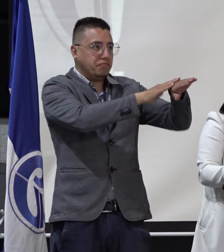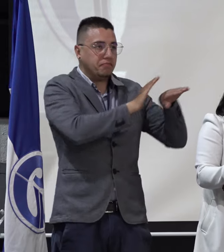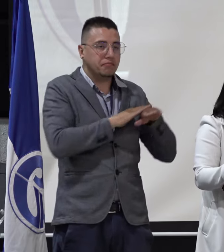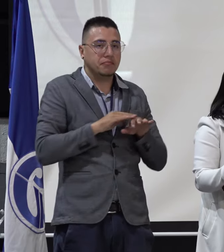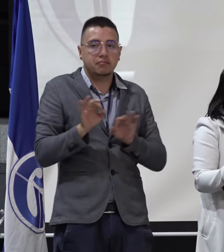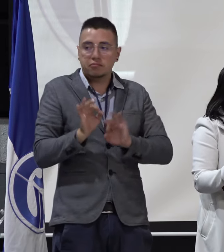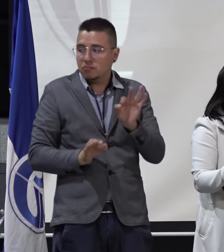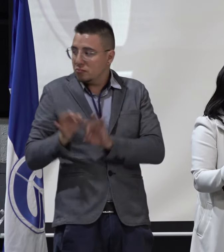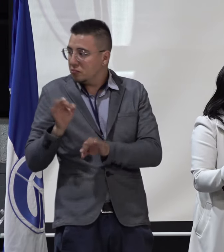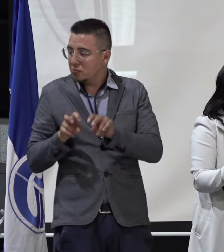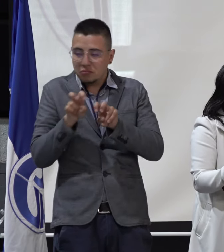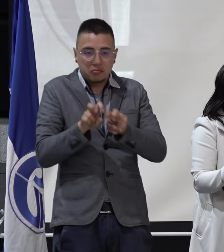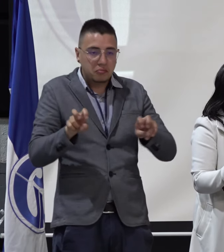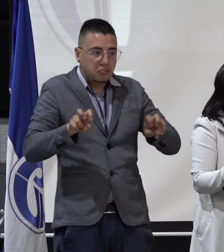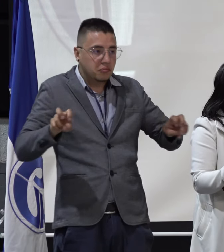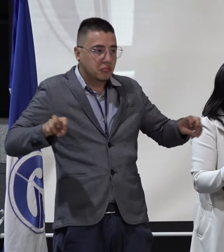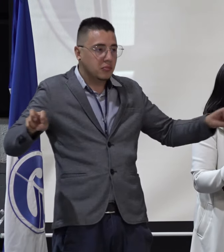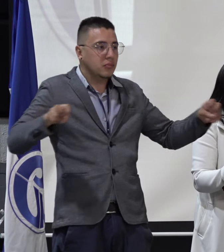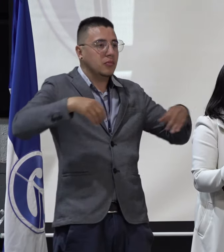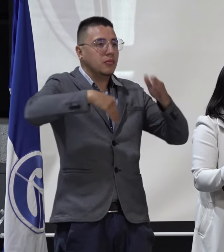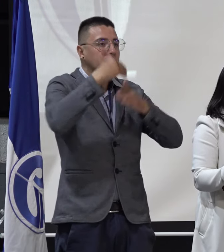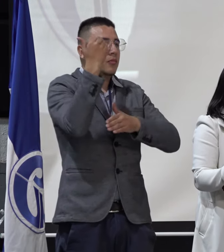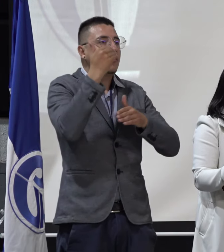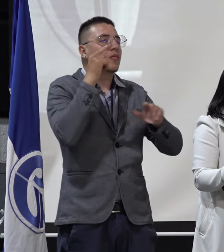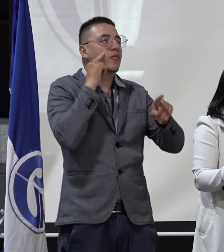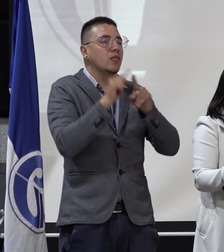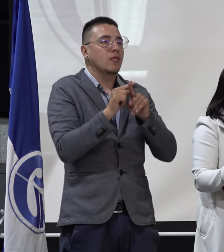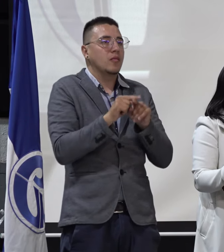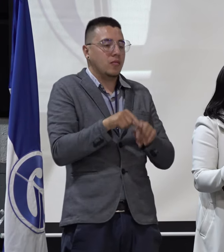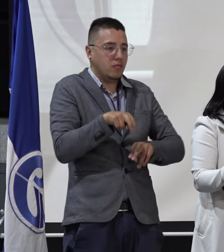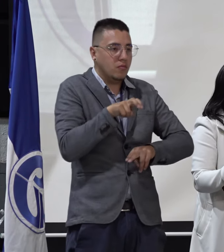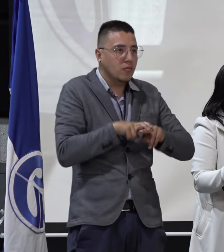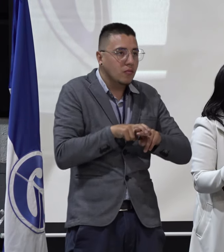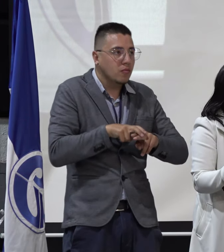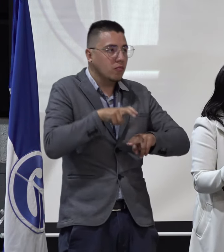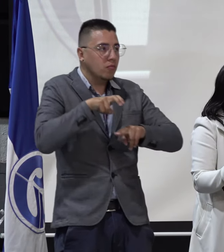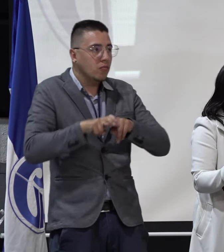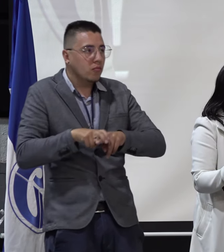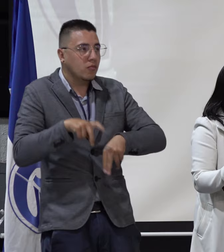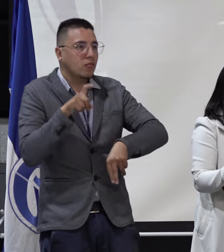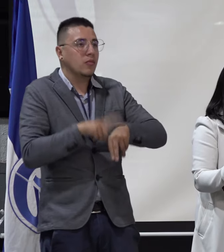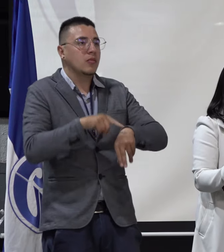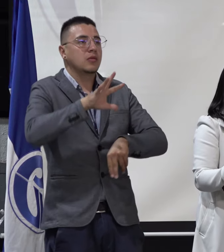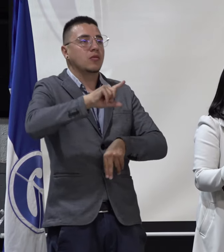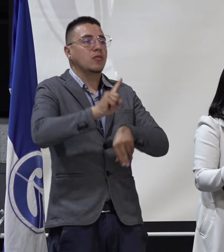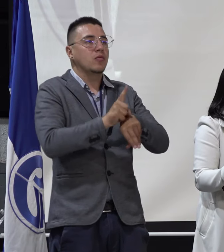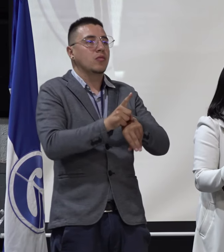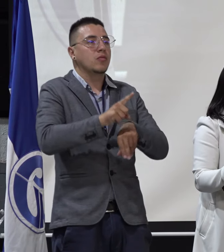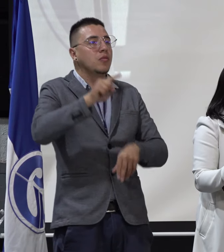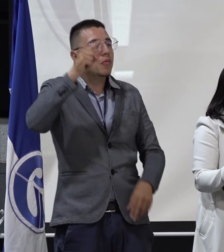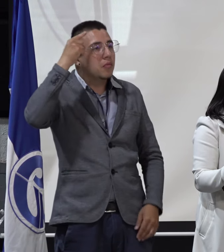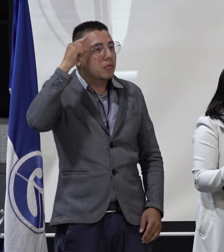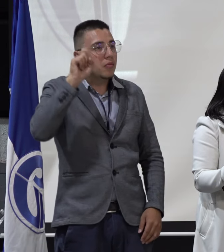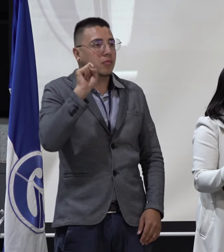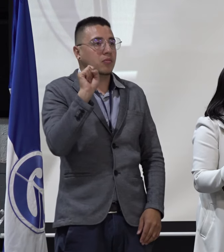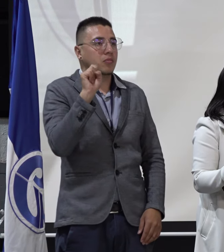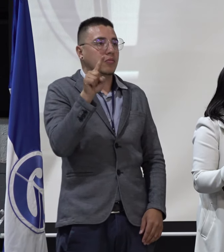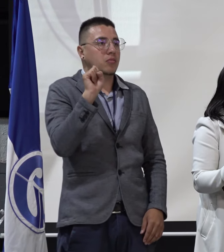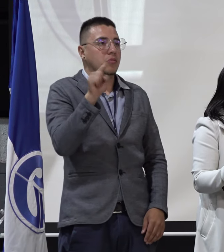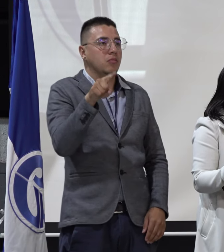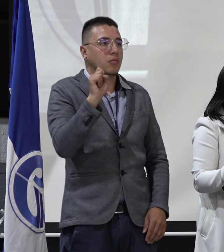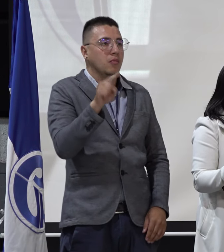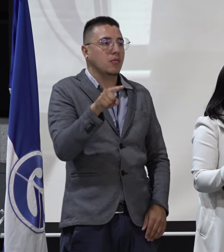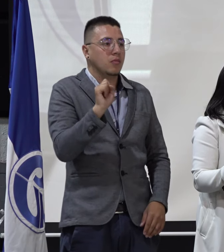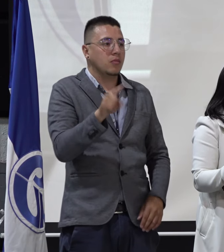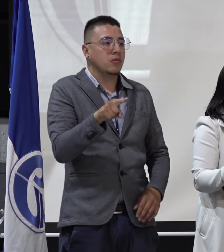presidentes de las mesas para que vayamos tomando nuestros lugares. Faltando cinco minutos para las diez, se tomarán